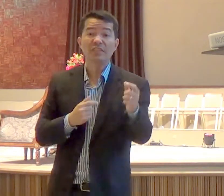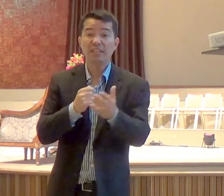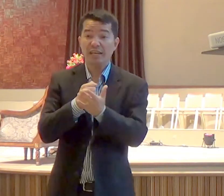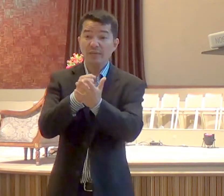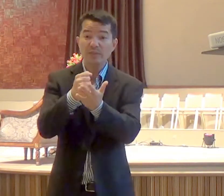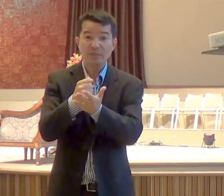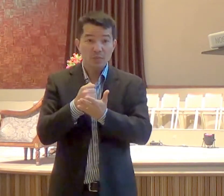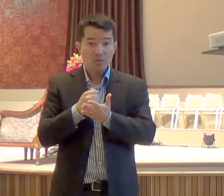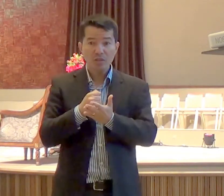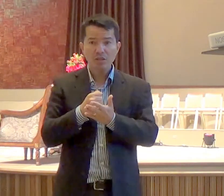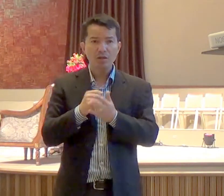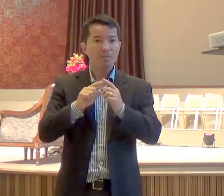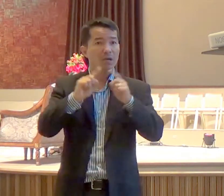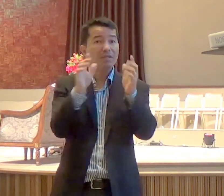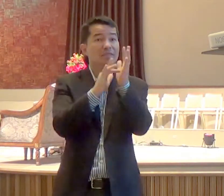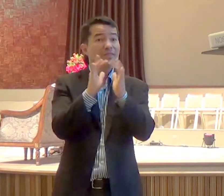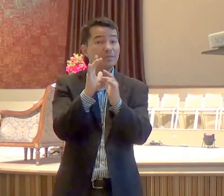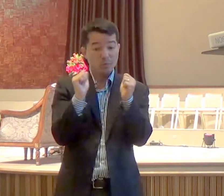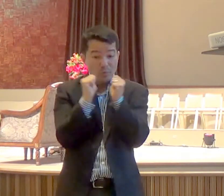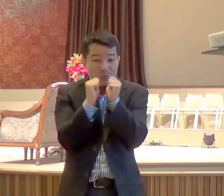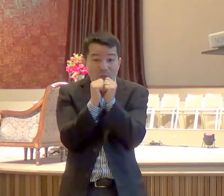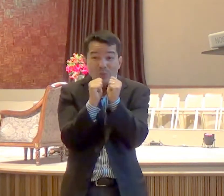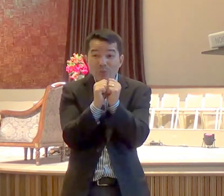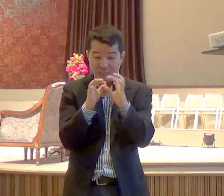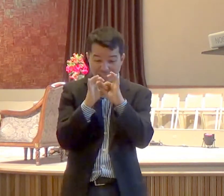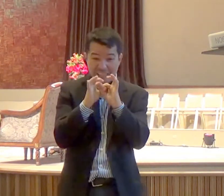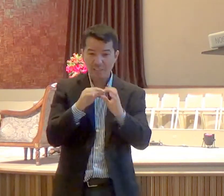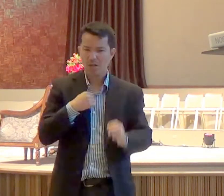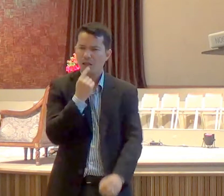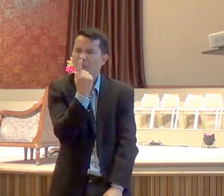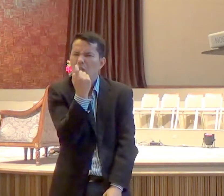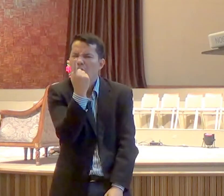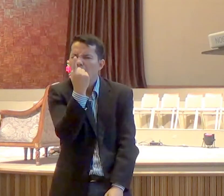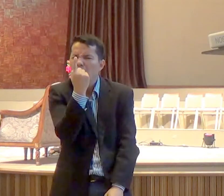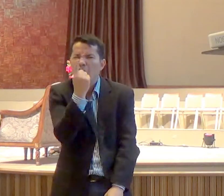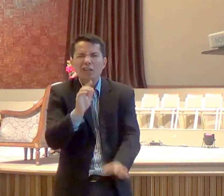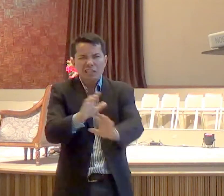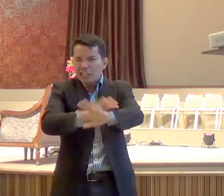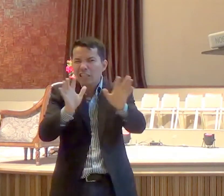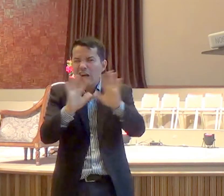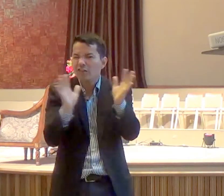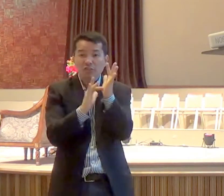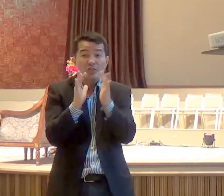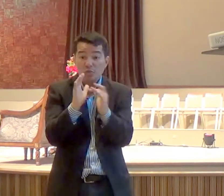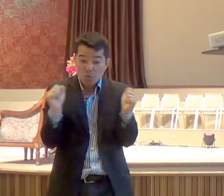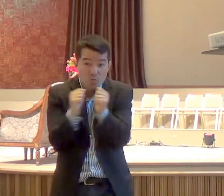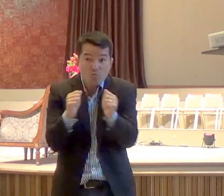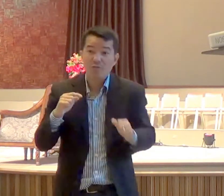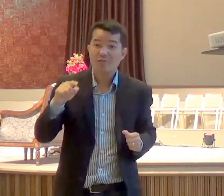ir que eu vou junto, por isso que no versículo 20 diz, que o Senhor cooperava com eles,